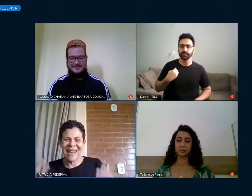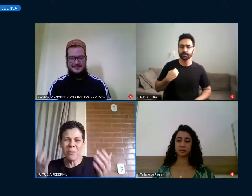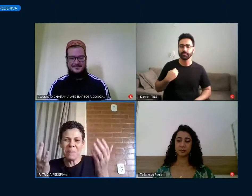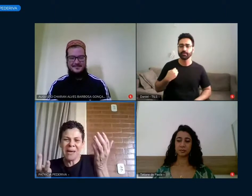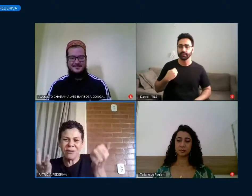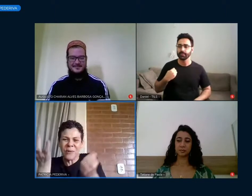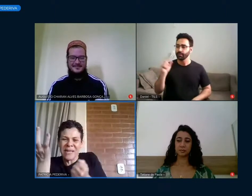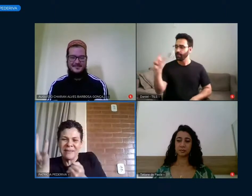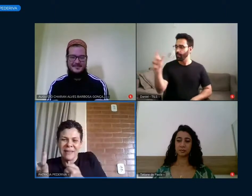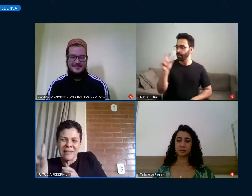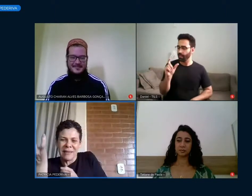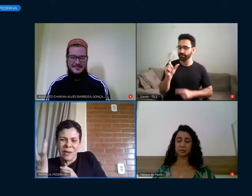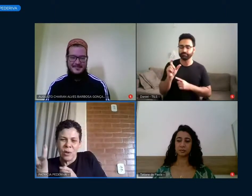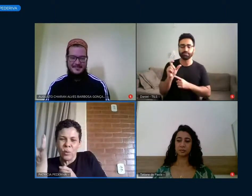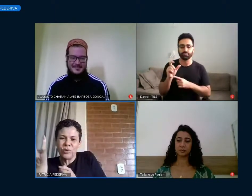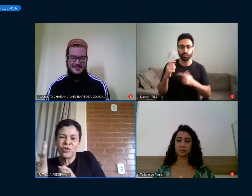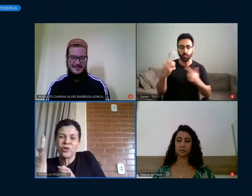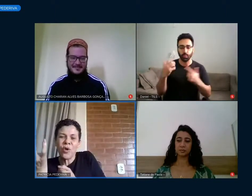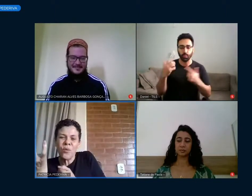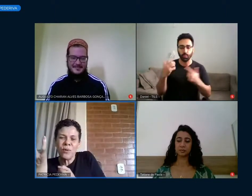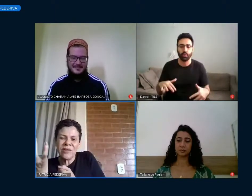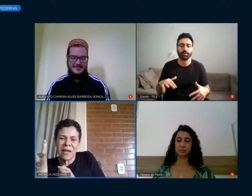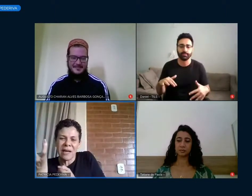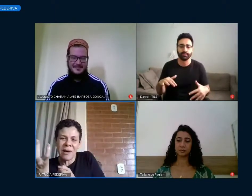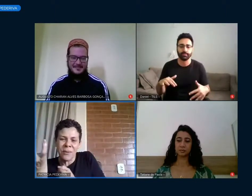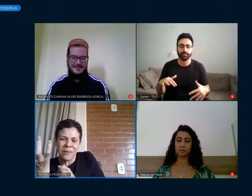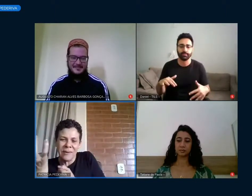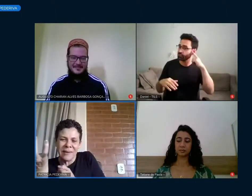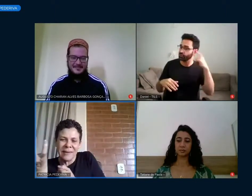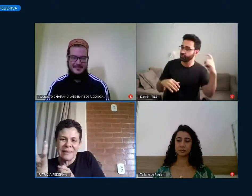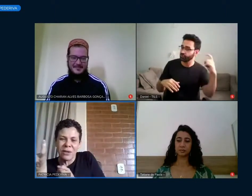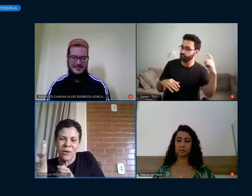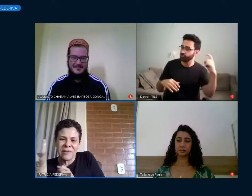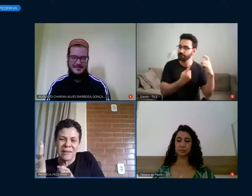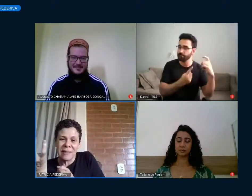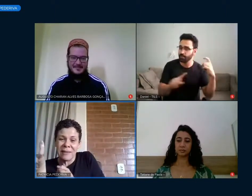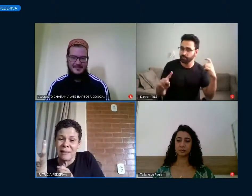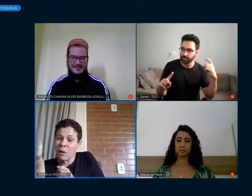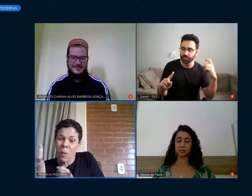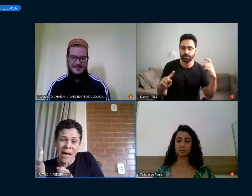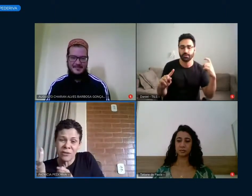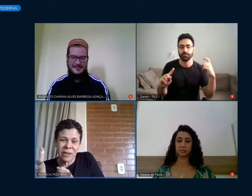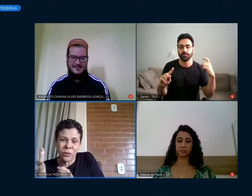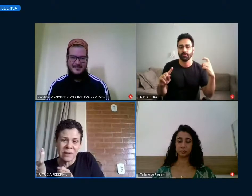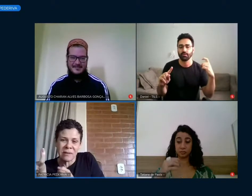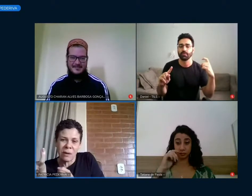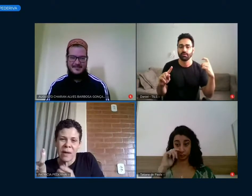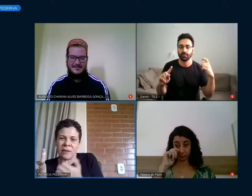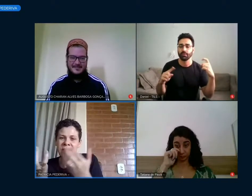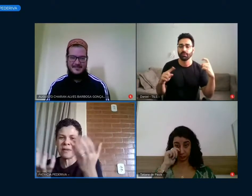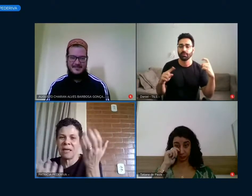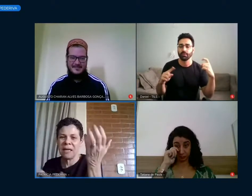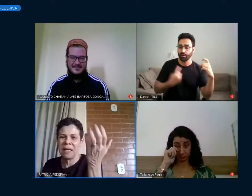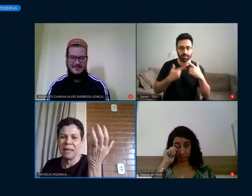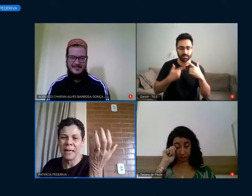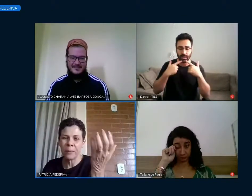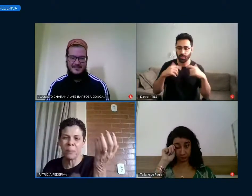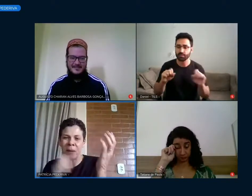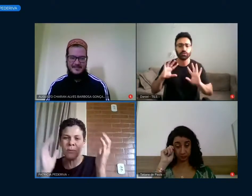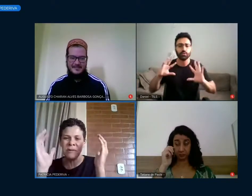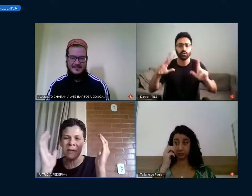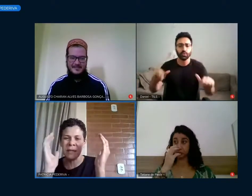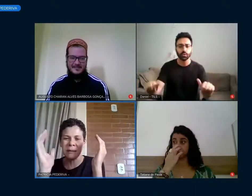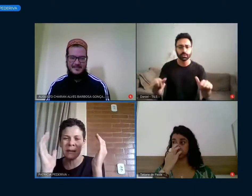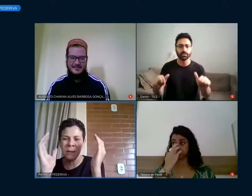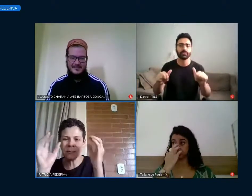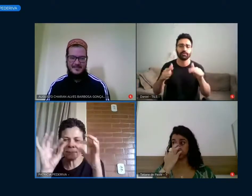que é um peso entre o som musical da nossa linguagem, todas as linguagens, e